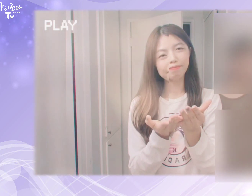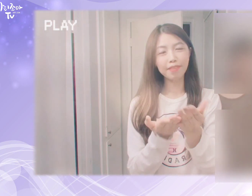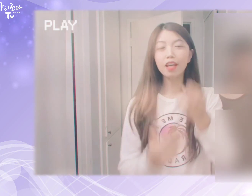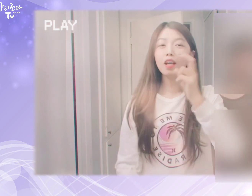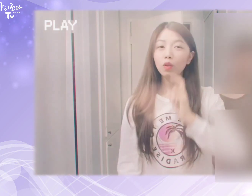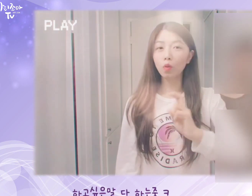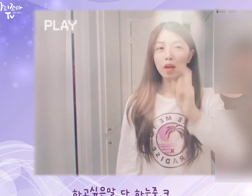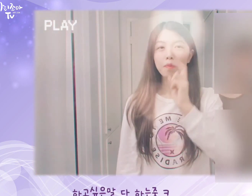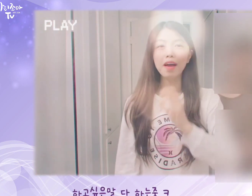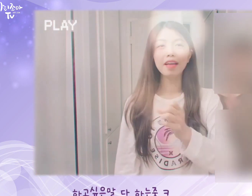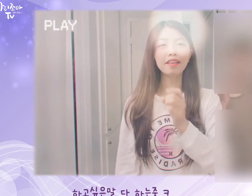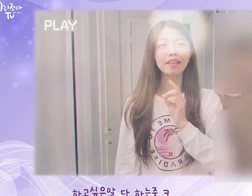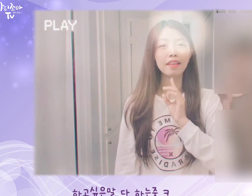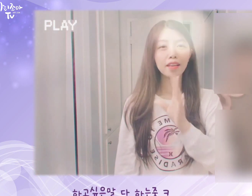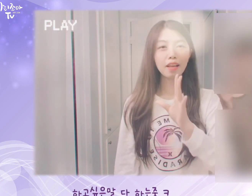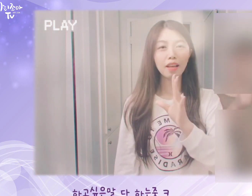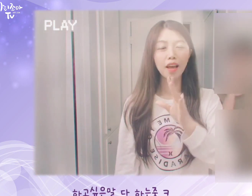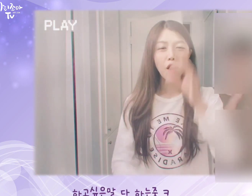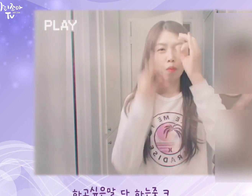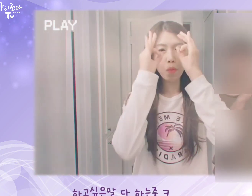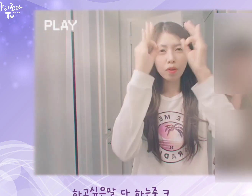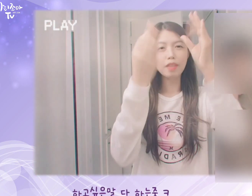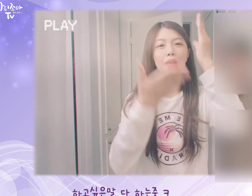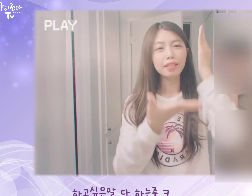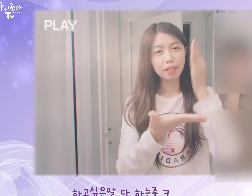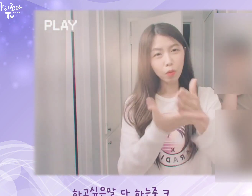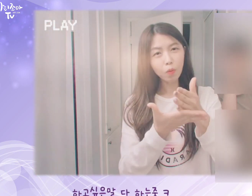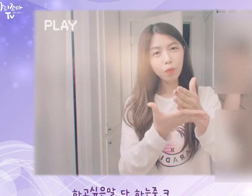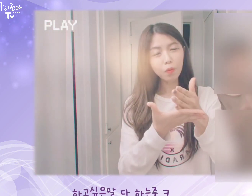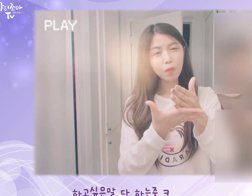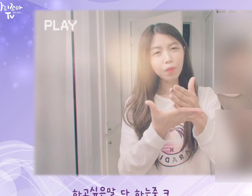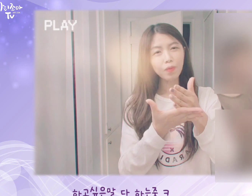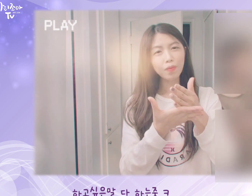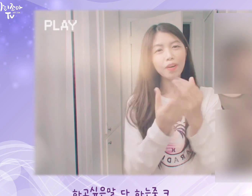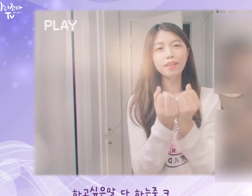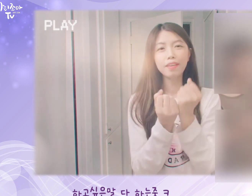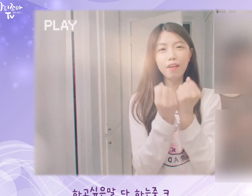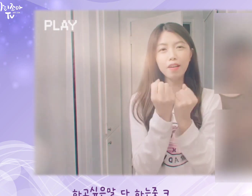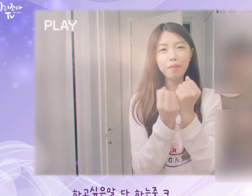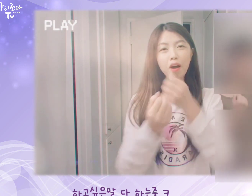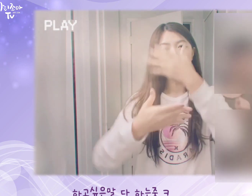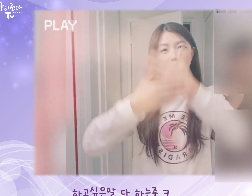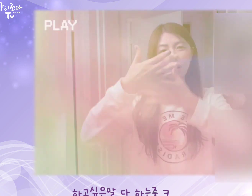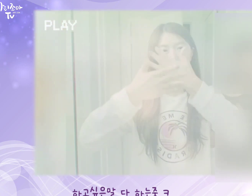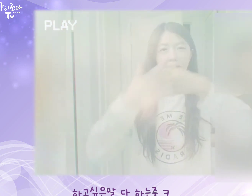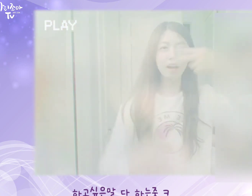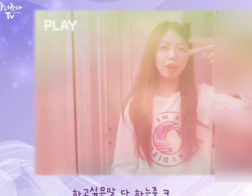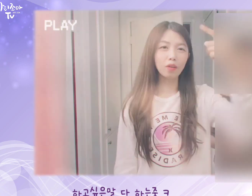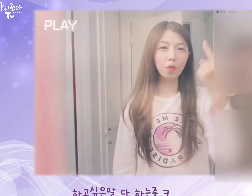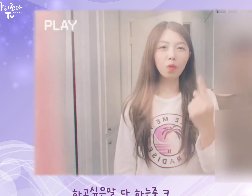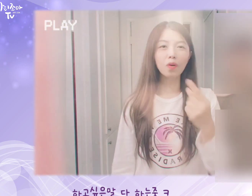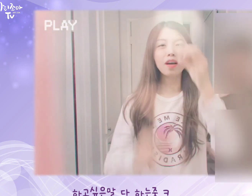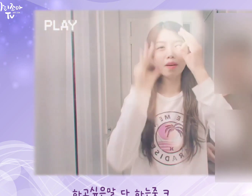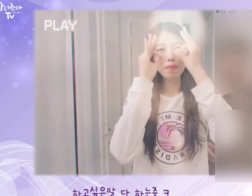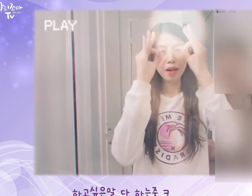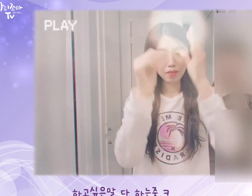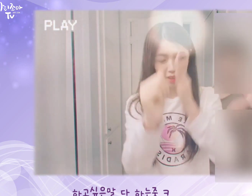노래만. 보지 마시고. 설명 영상도 봐주세요.